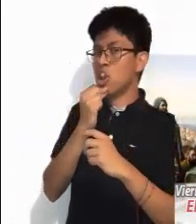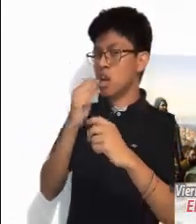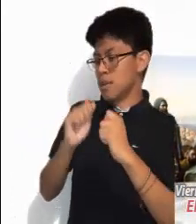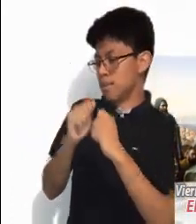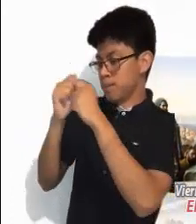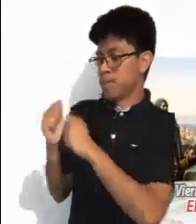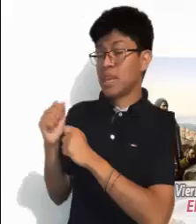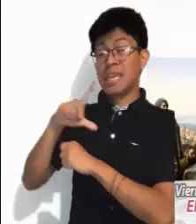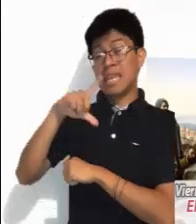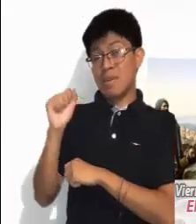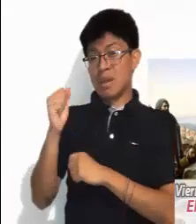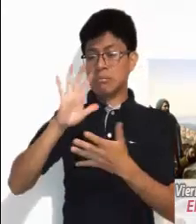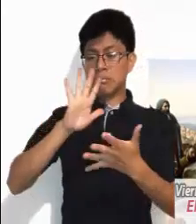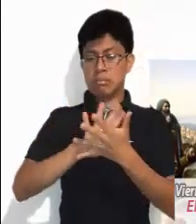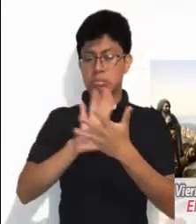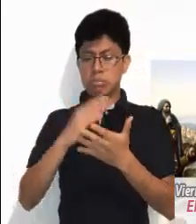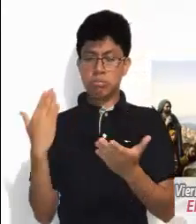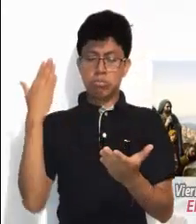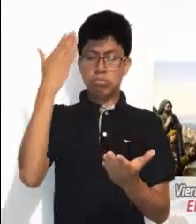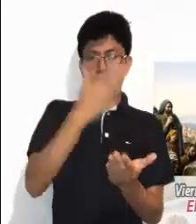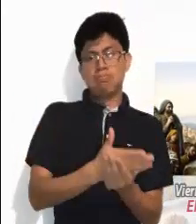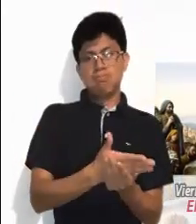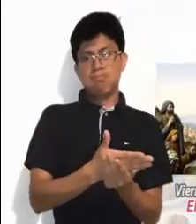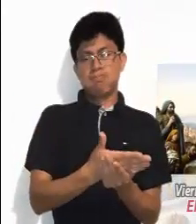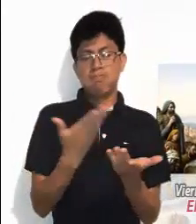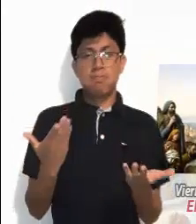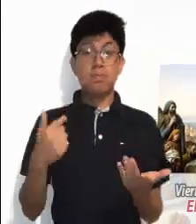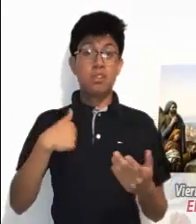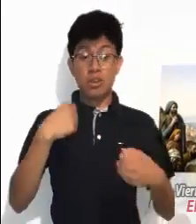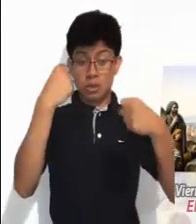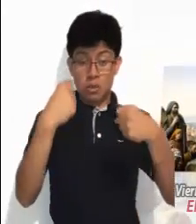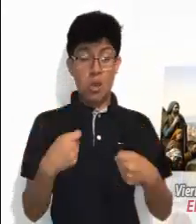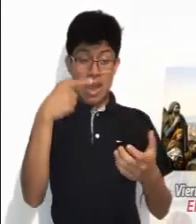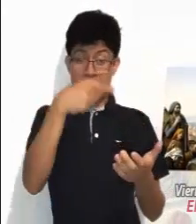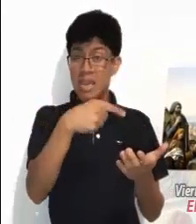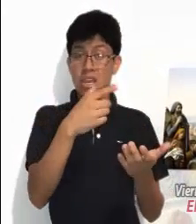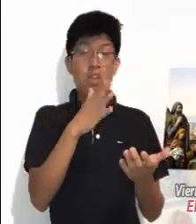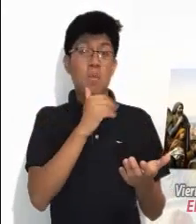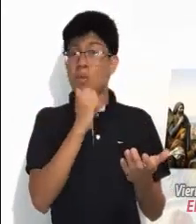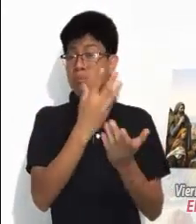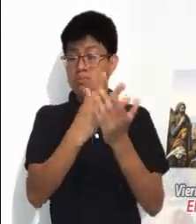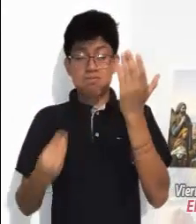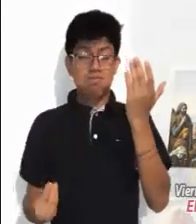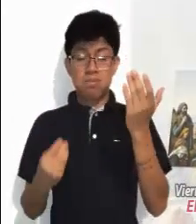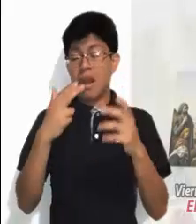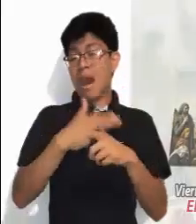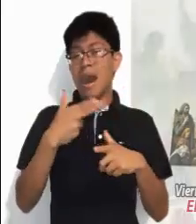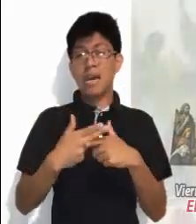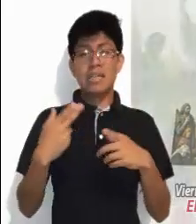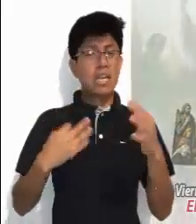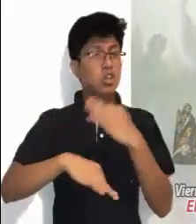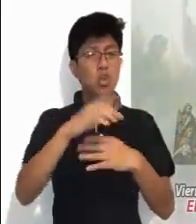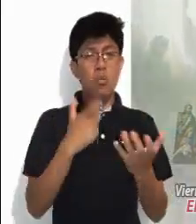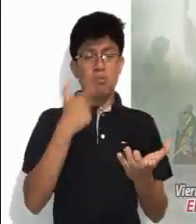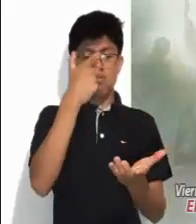policía, y la policía te mete en la cárcel. Yo te aseguro que no saldrás de ahí hasta que